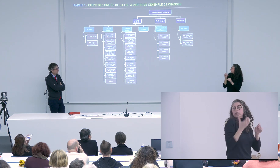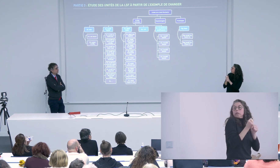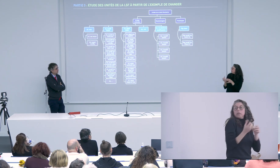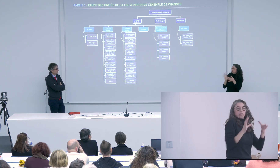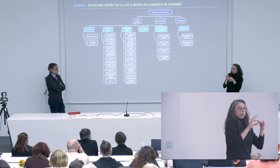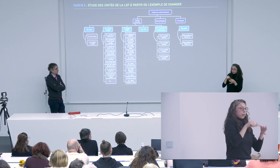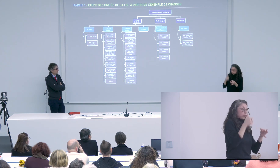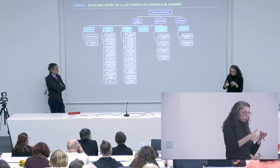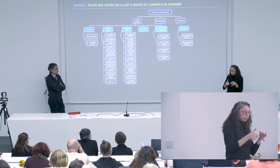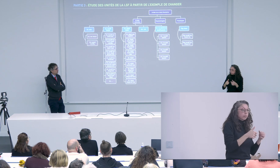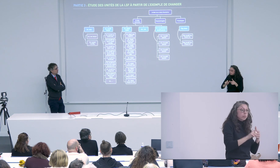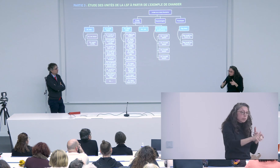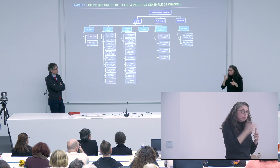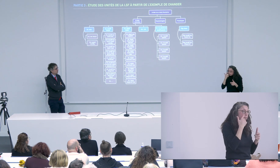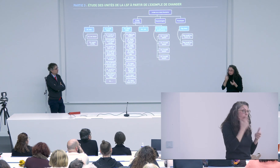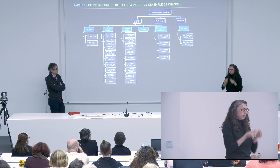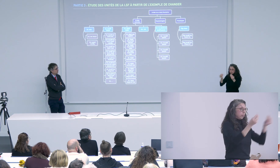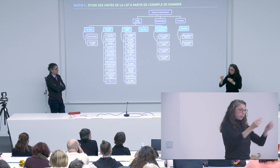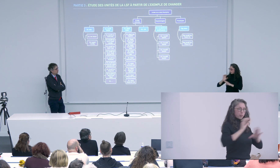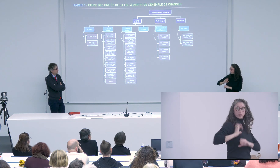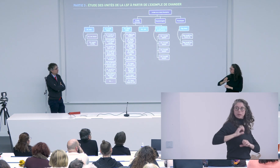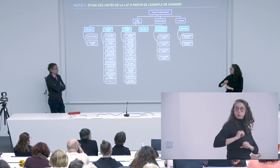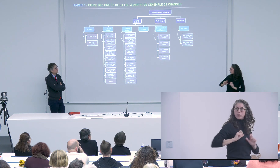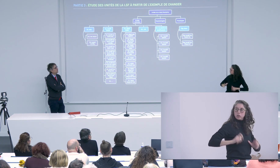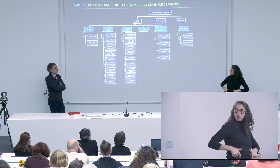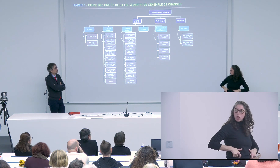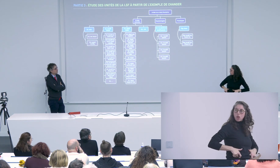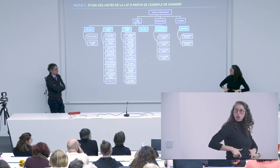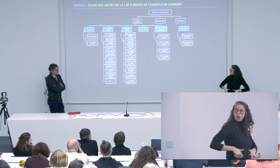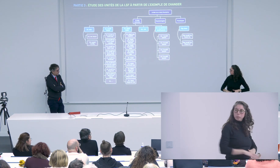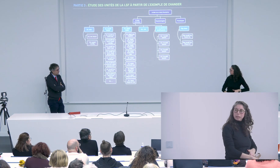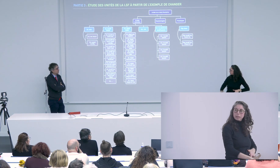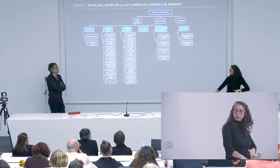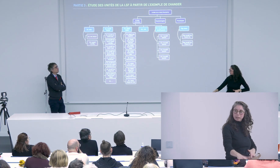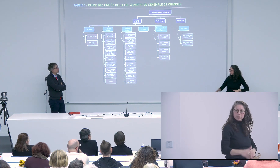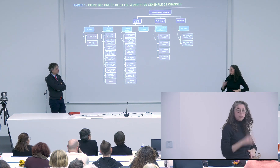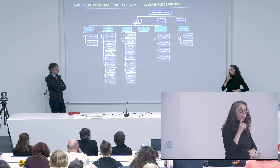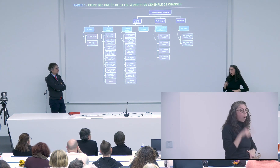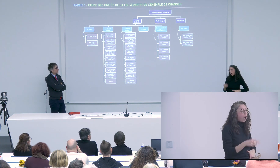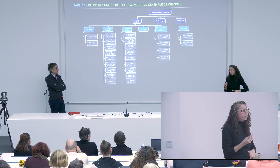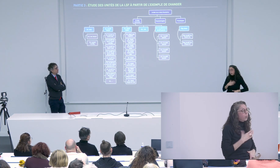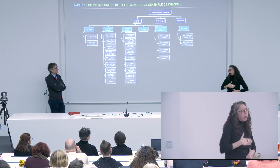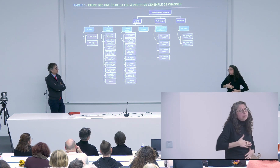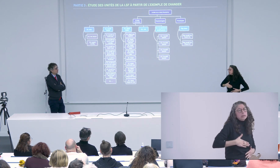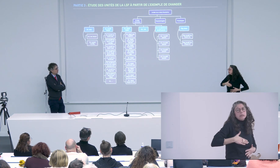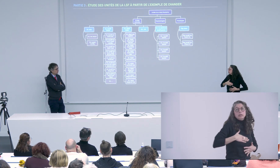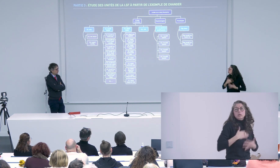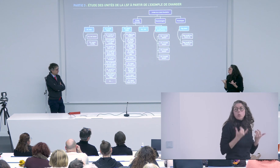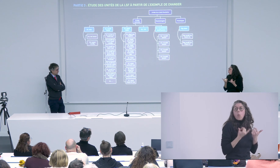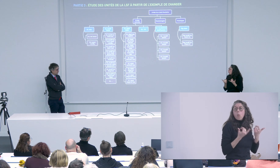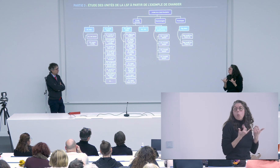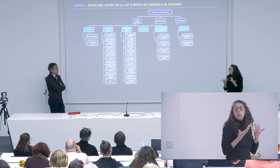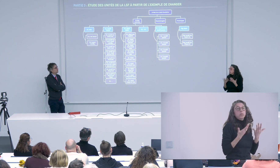avec un autre logiciel spécialisé dans le même domaine pour essayer justement de faire des expérimentations après dans les écoles auprès des